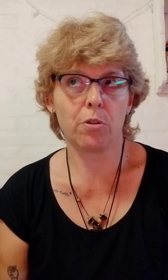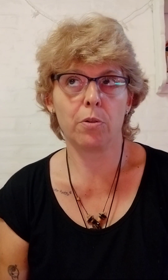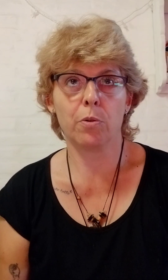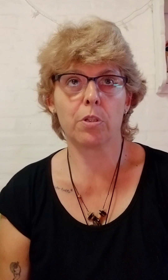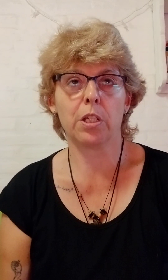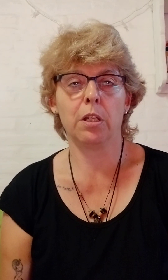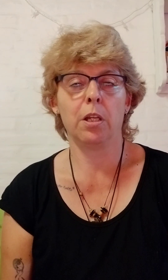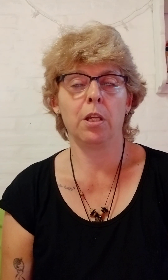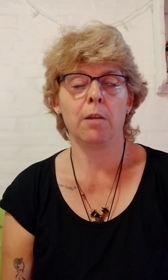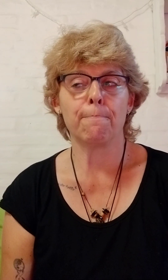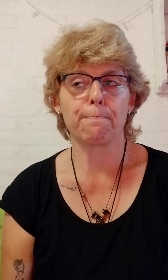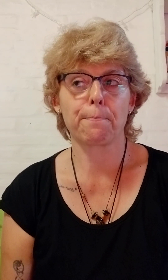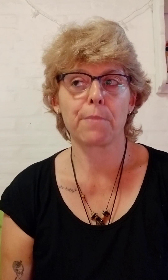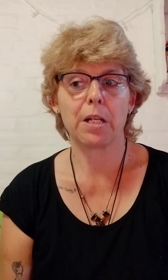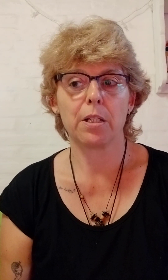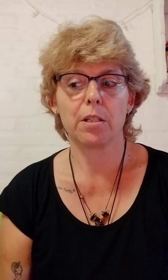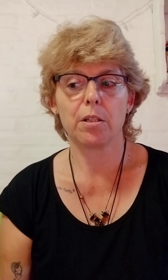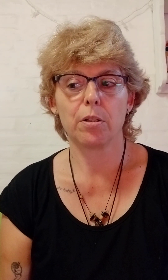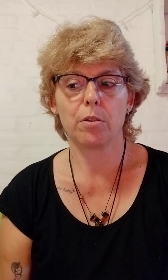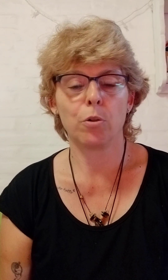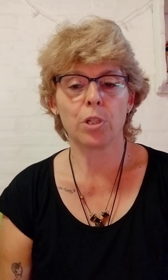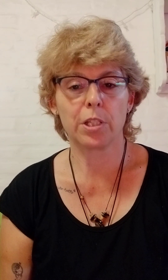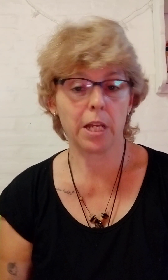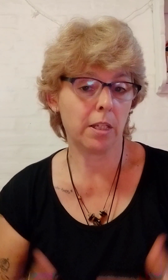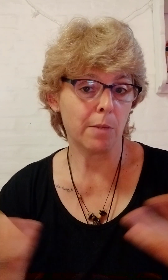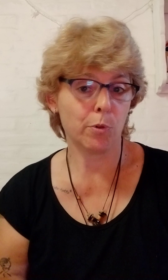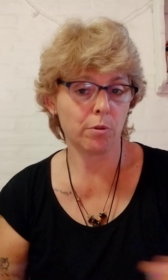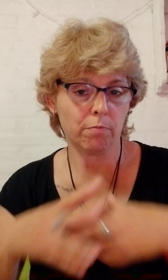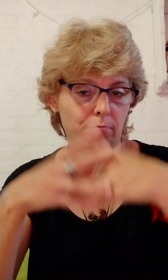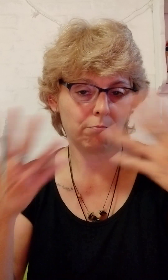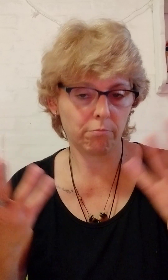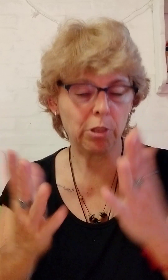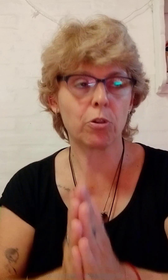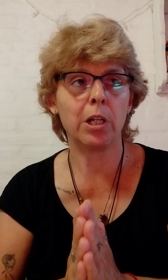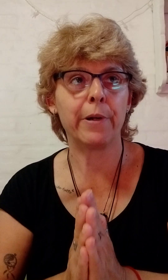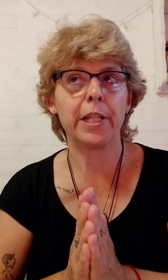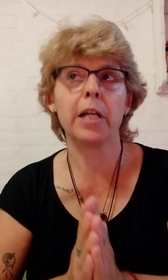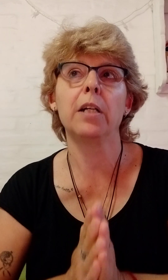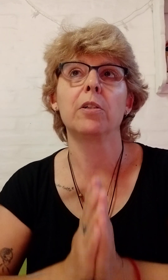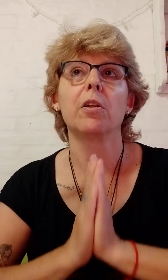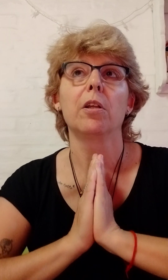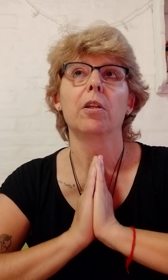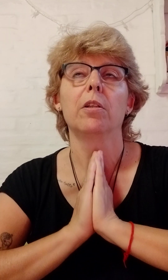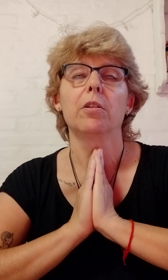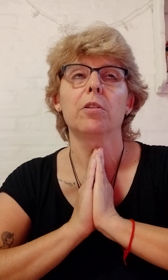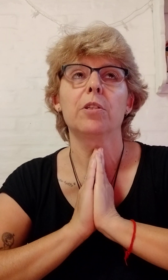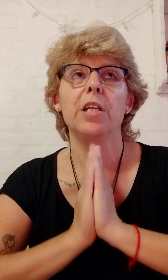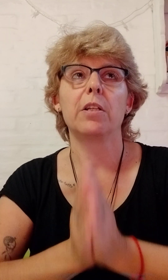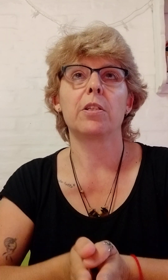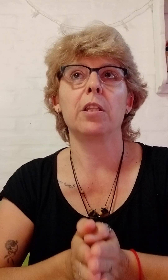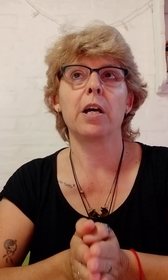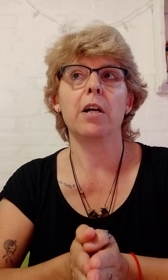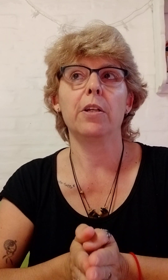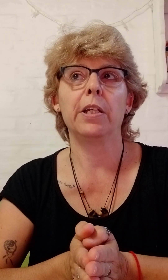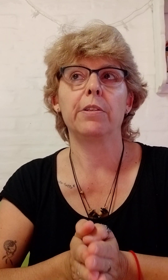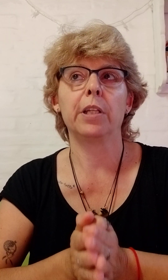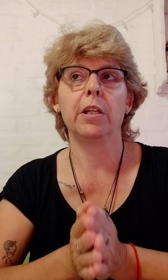Eso se. O lo que sea. Digamos. Dentro de la variedad. Se da. Este.